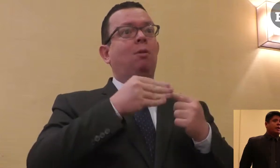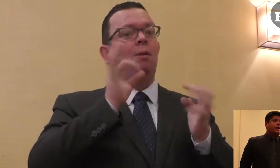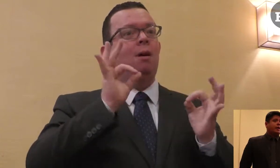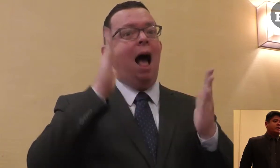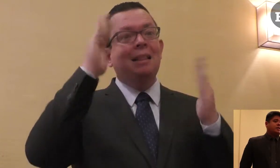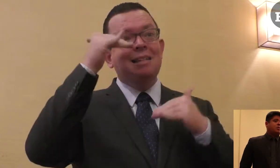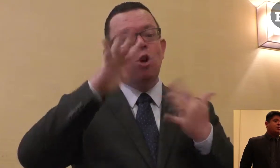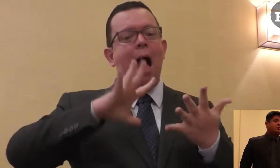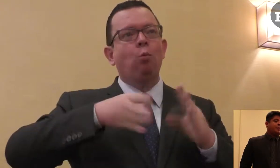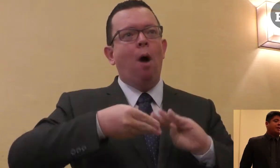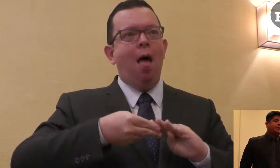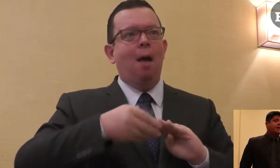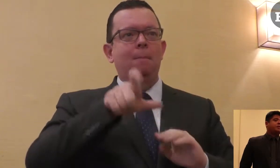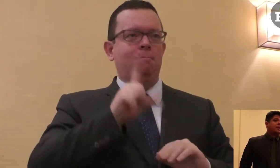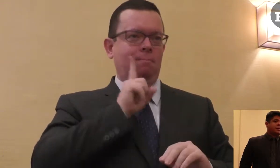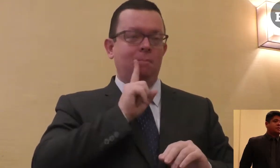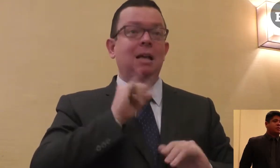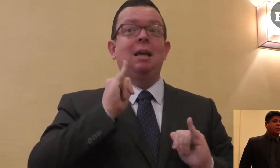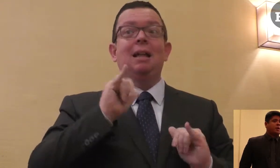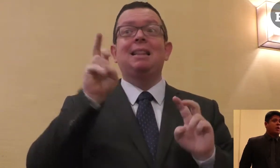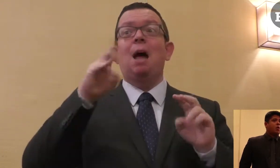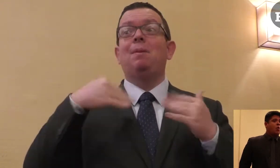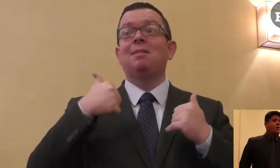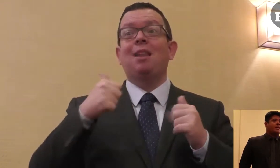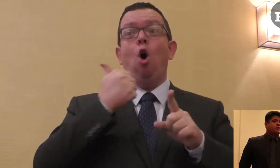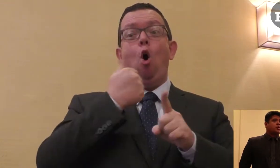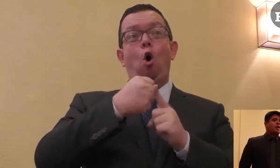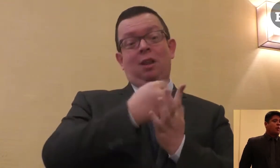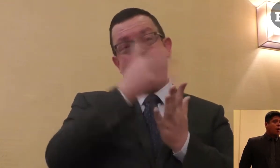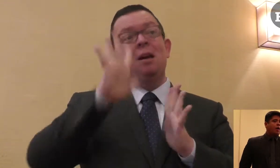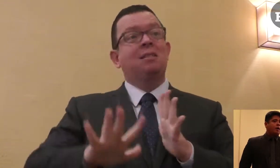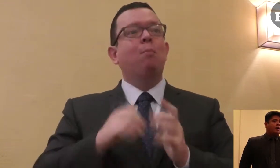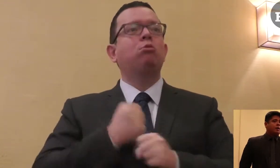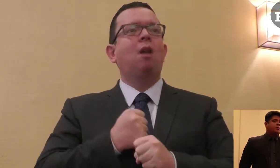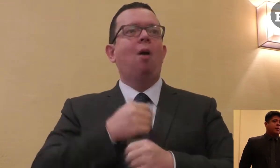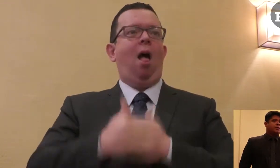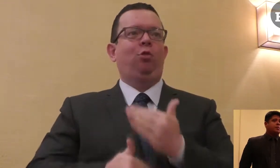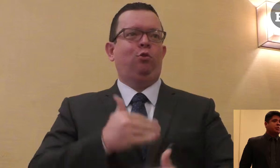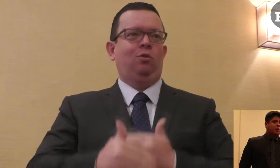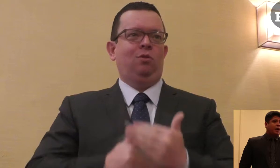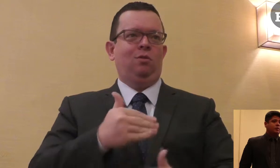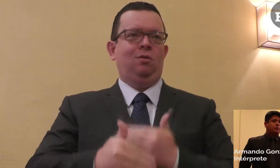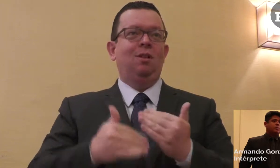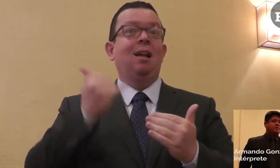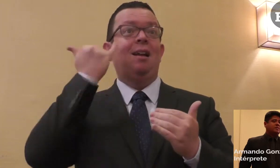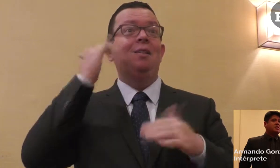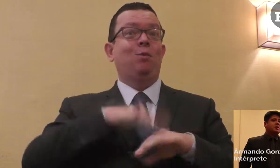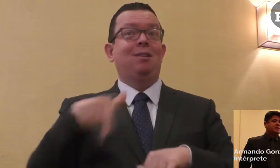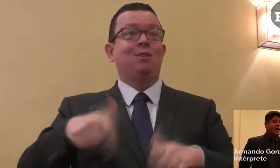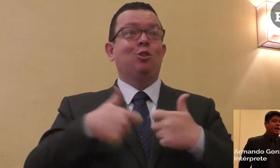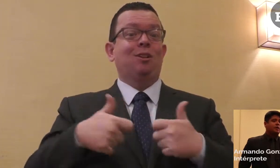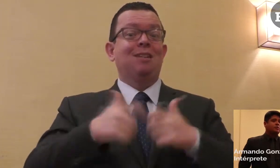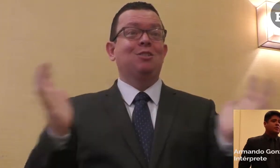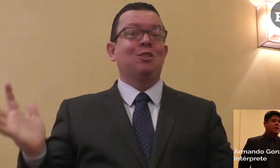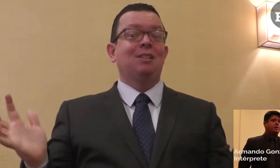servicios de interpretación. Necesitamos no solamente intérpretes sino también una atención adecuada. Por ello estamos trabajando para